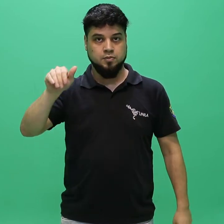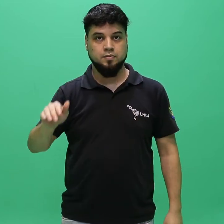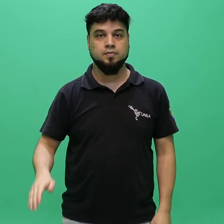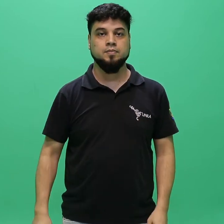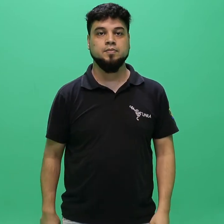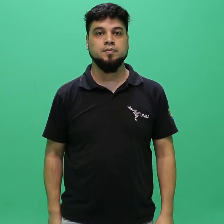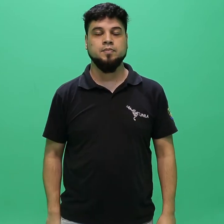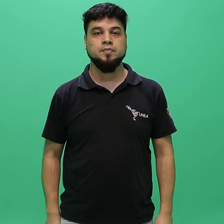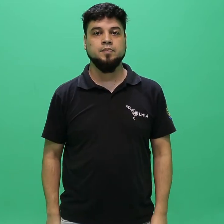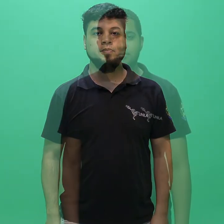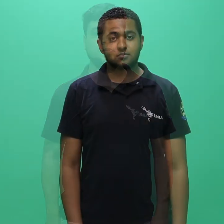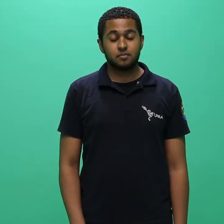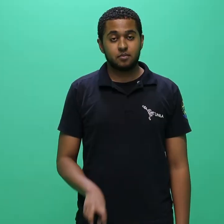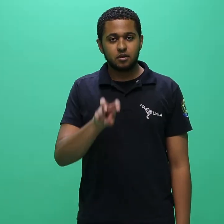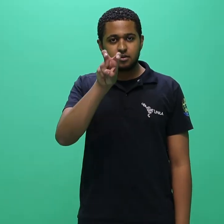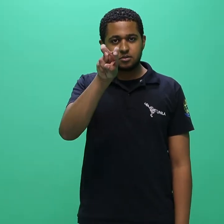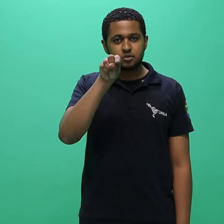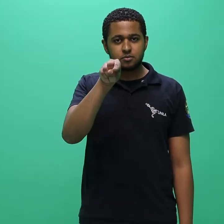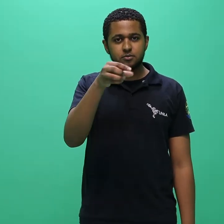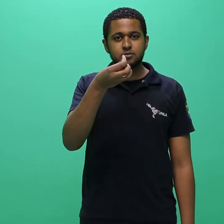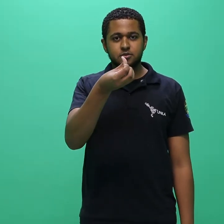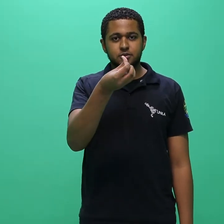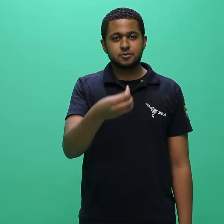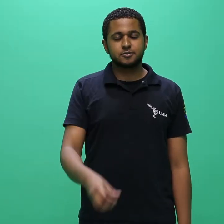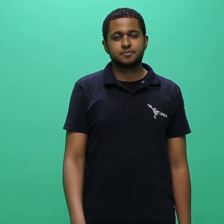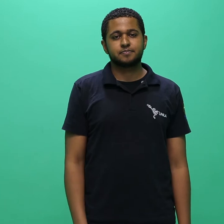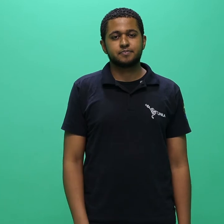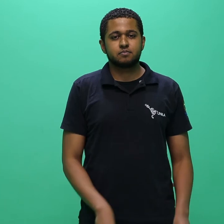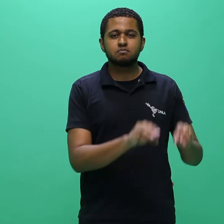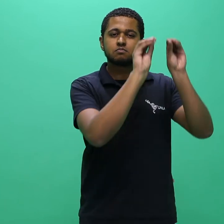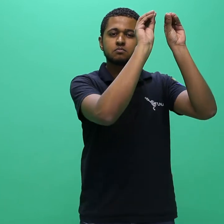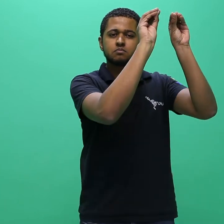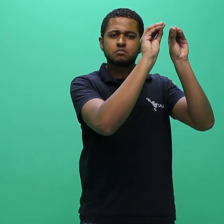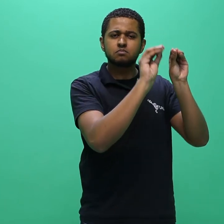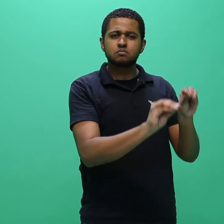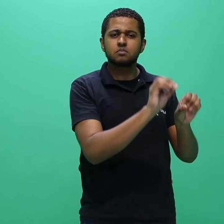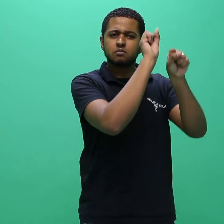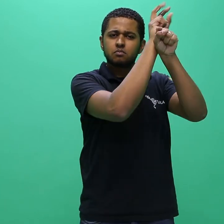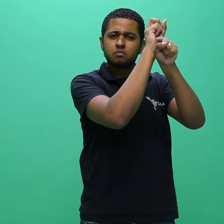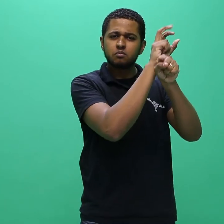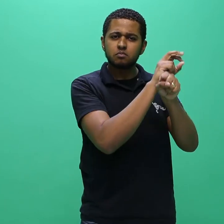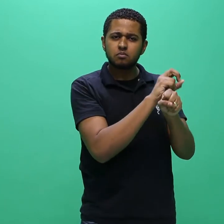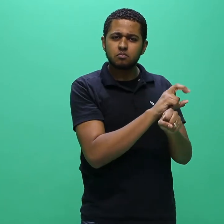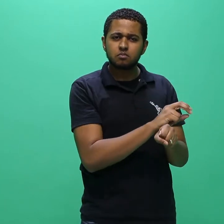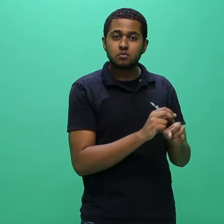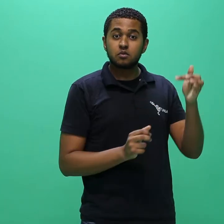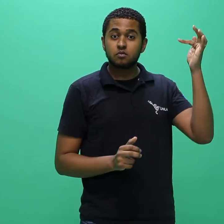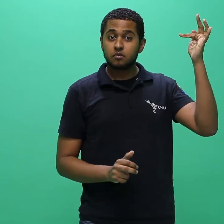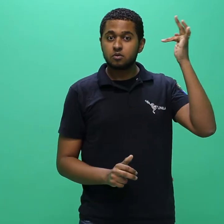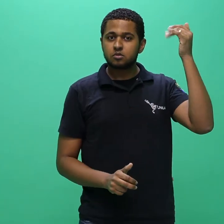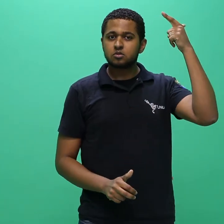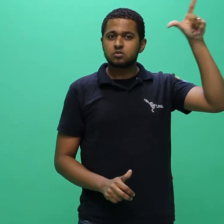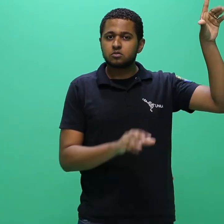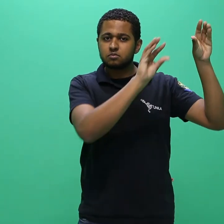de convocação. 5.6. Da ocupação das vagas em transferência externa.